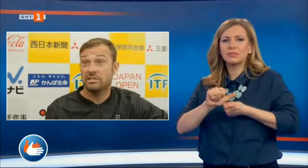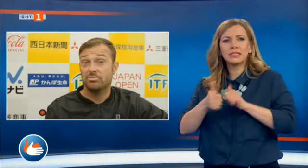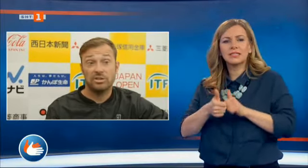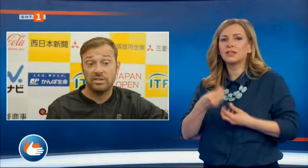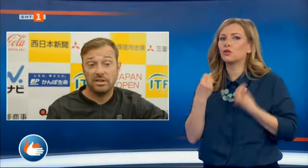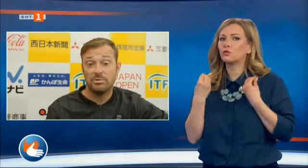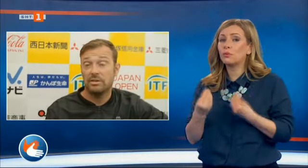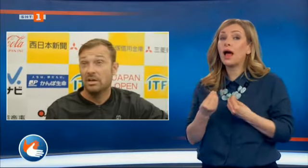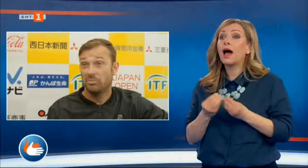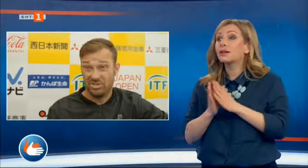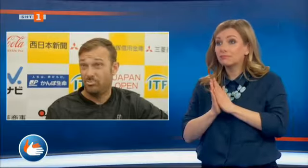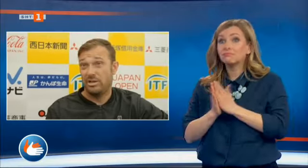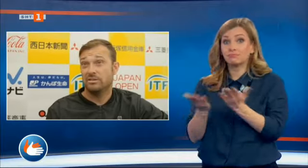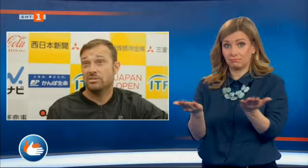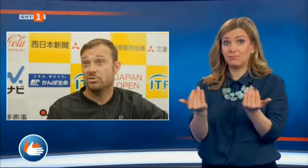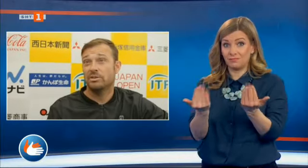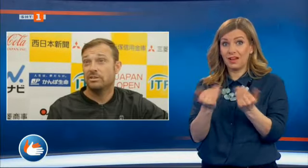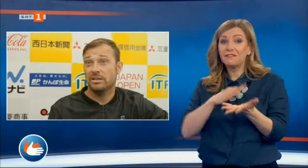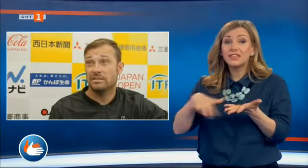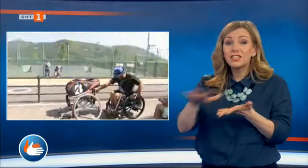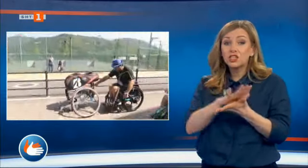всички тенисисти в инвалидни колички да дойдат и да участват.